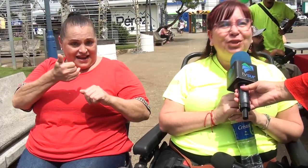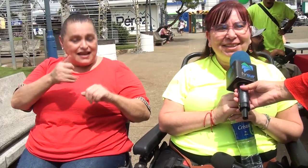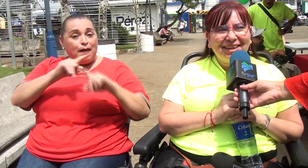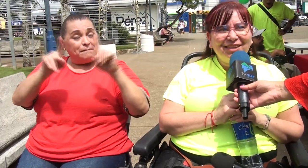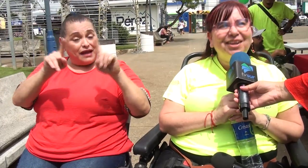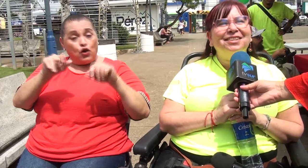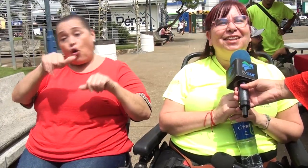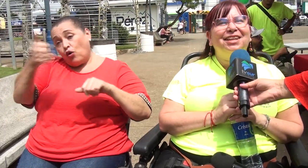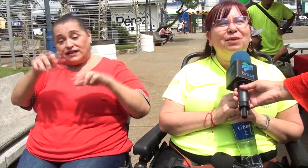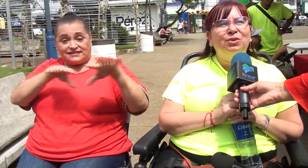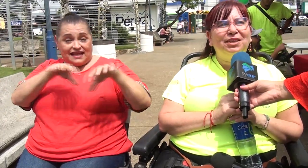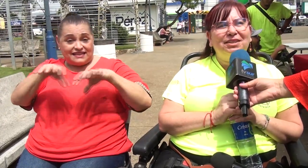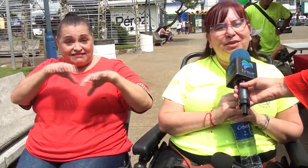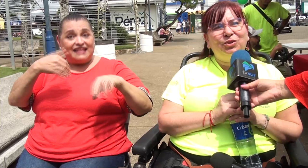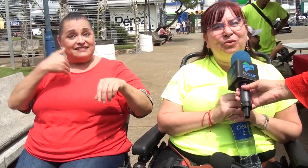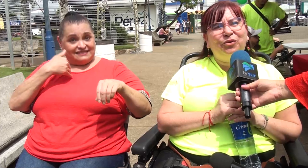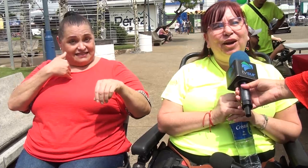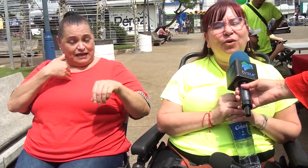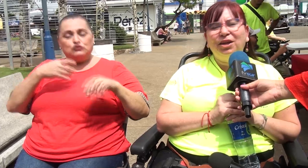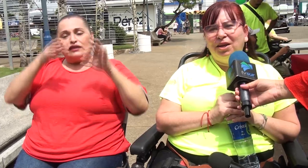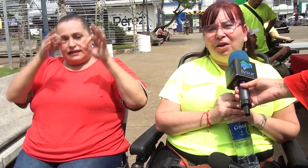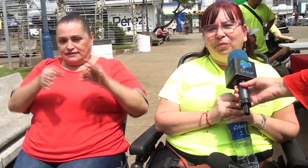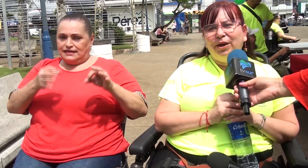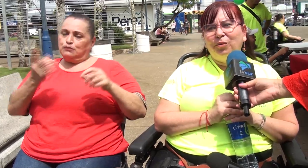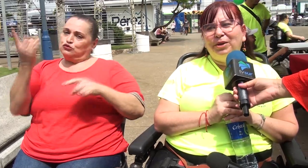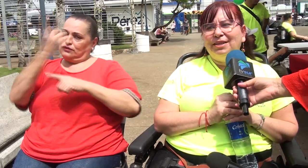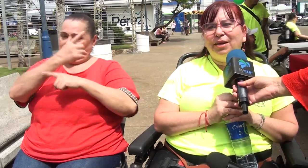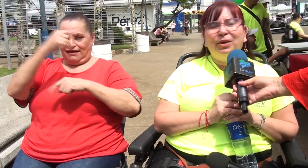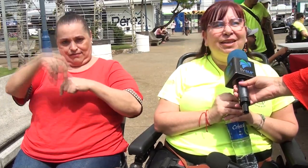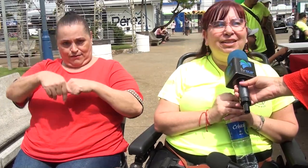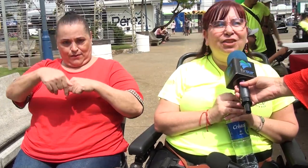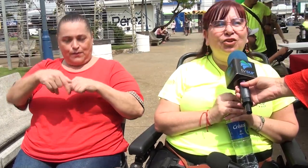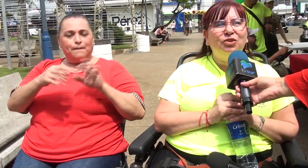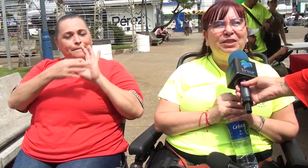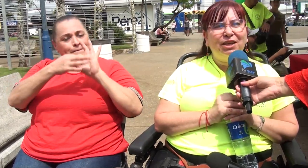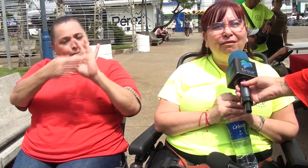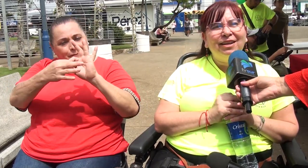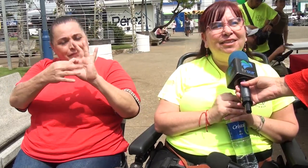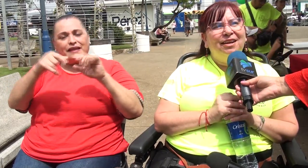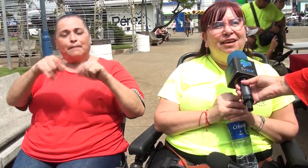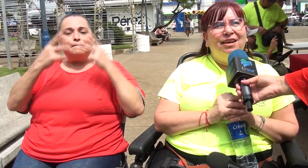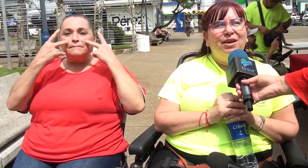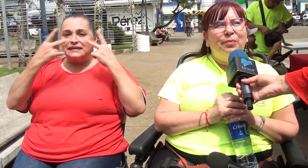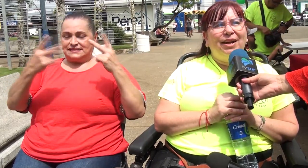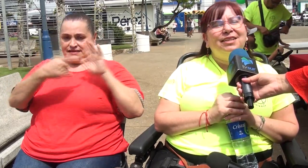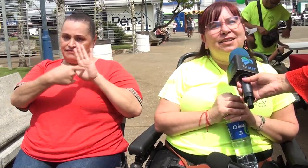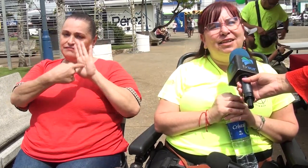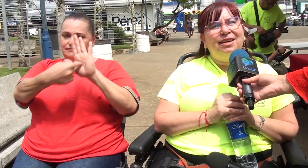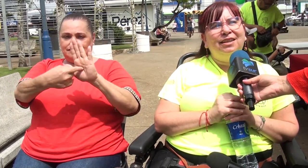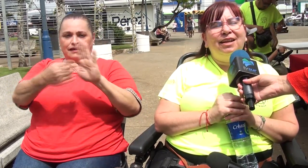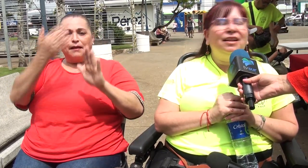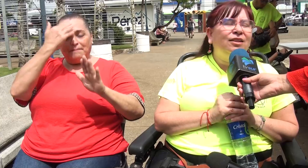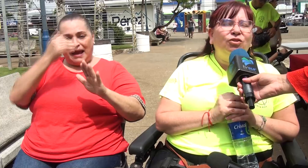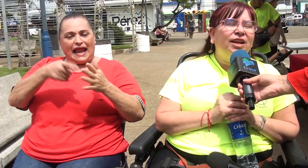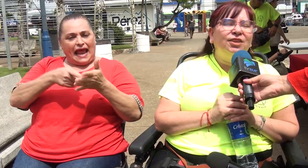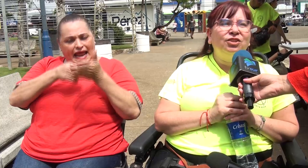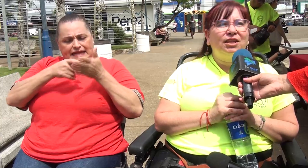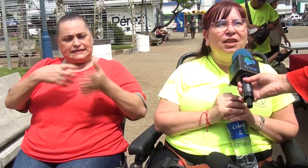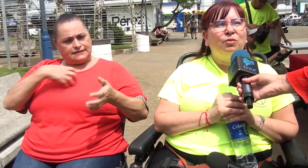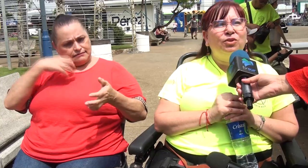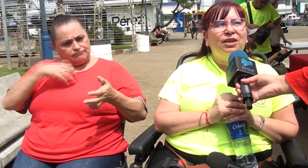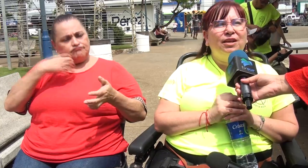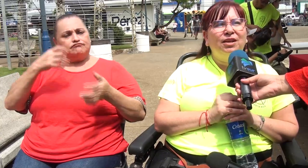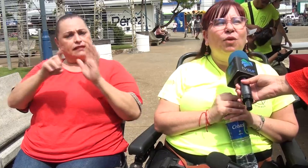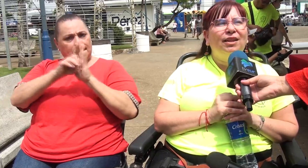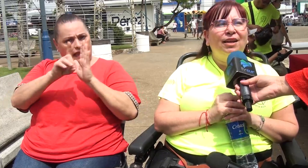otras actividades que tenemos decidimos que fuera hoy, pero precisamente haciéndonos visibles para exigir los derechos